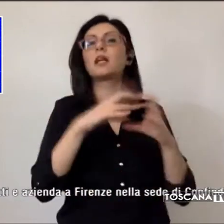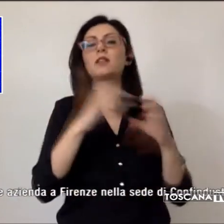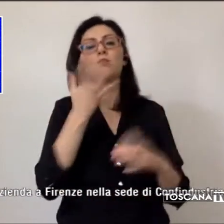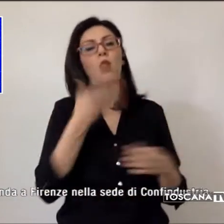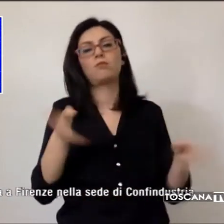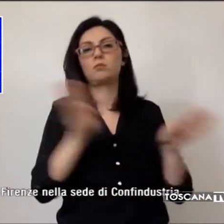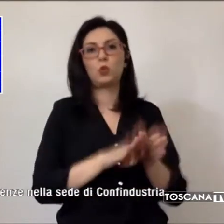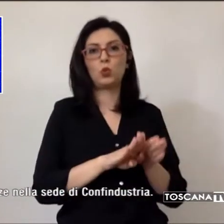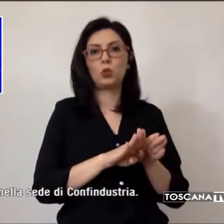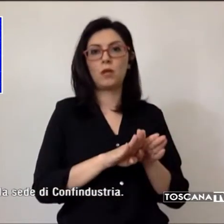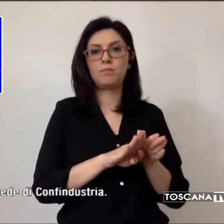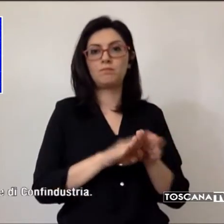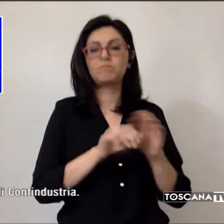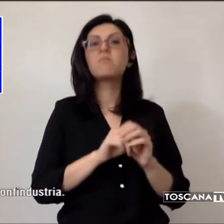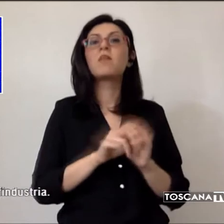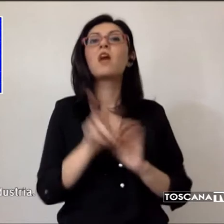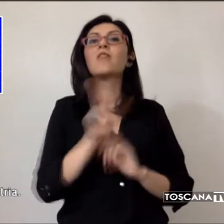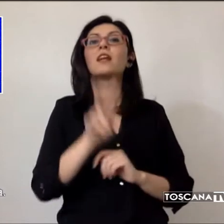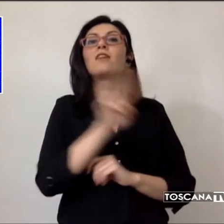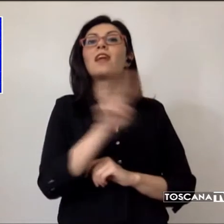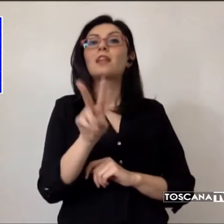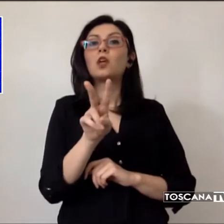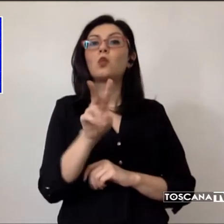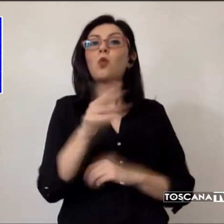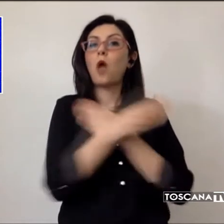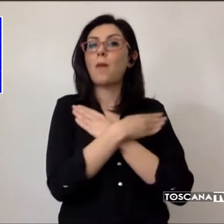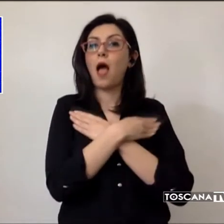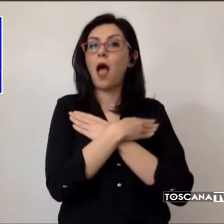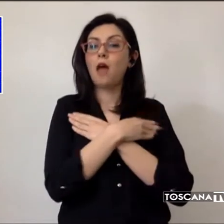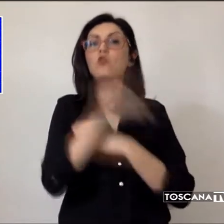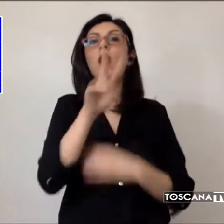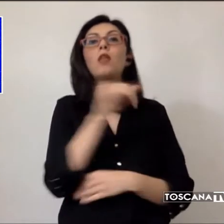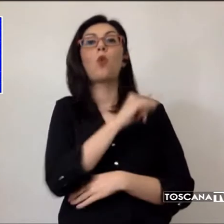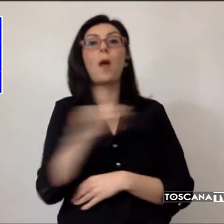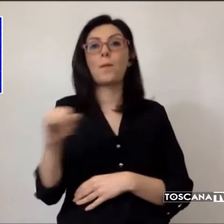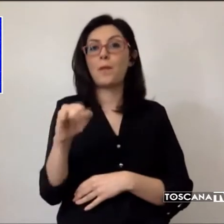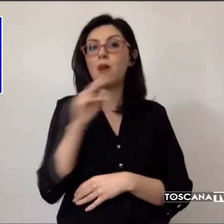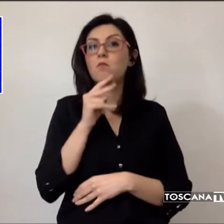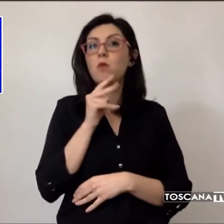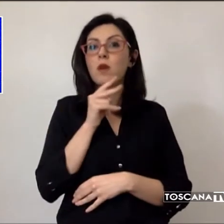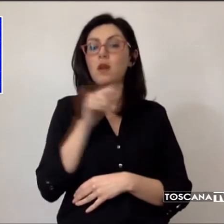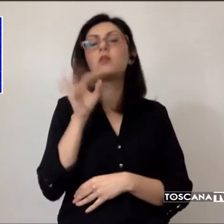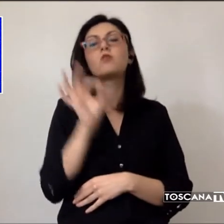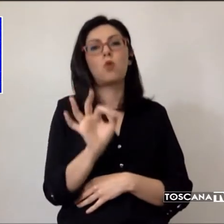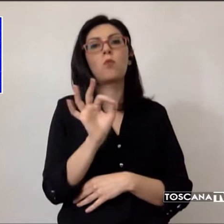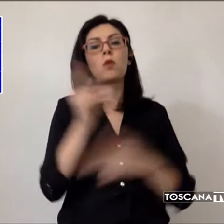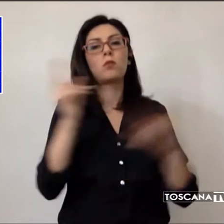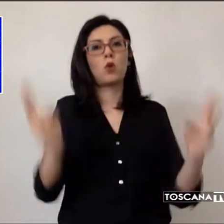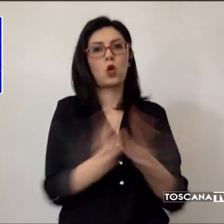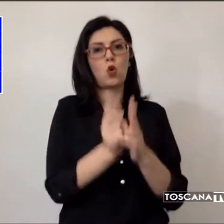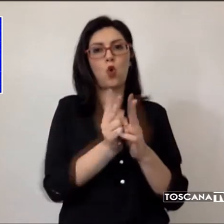Venerdì 22 maggio alle 14.30 si svolgerà in merito proprio un incontro tra